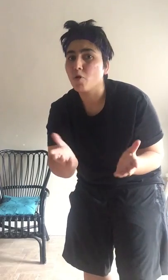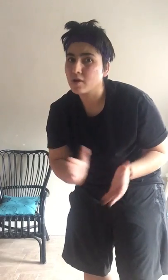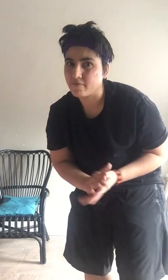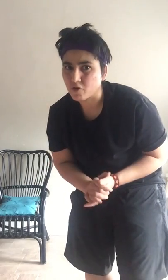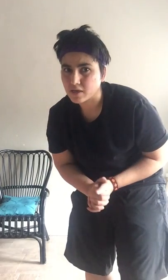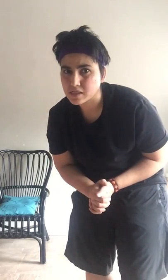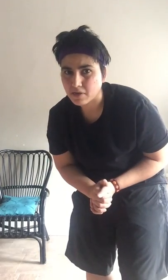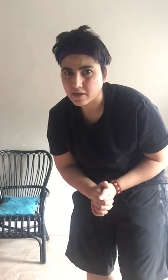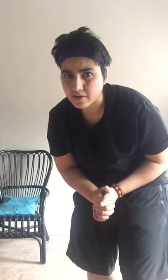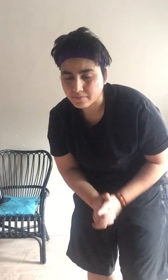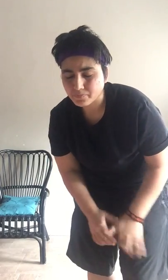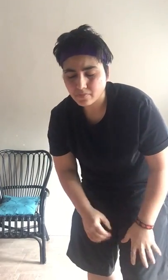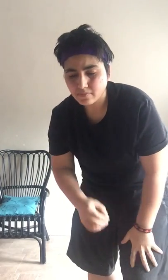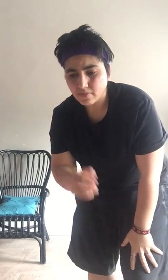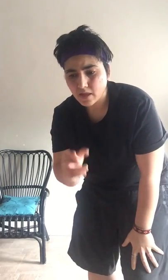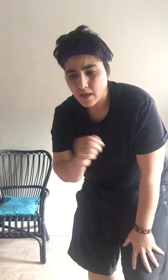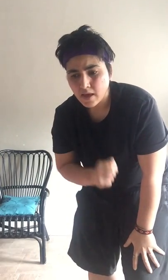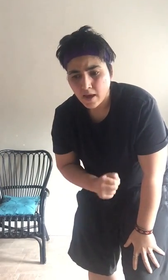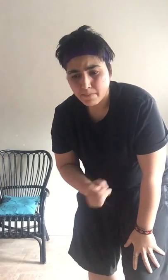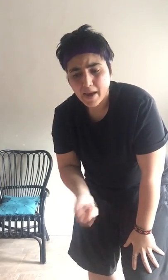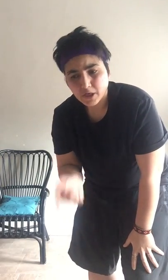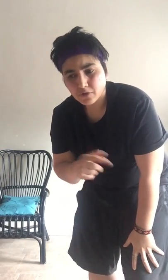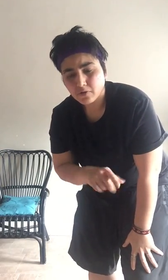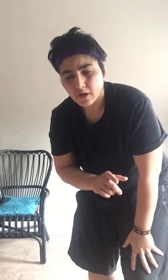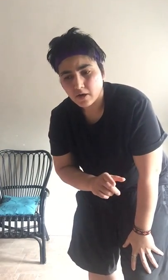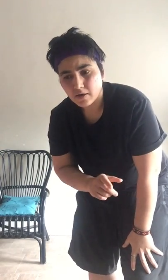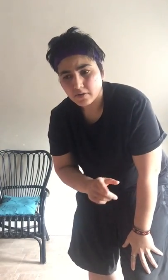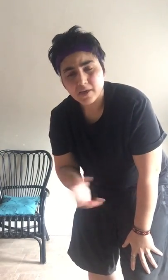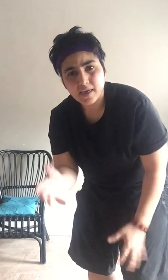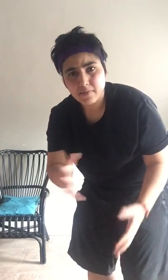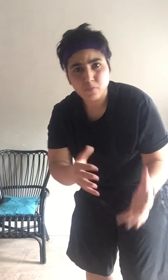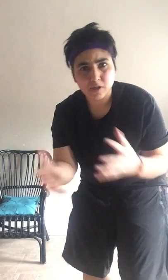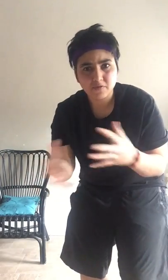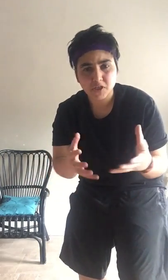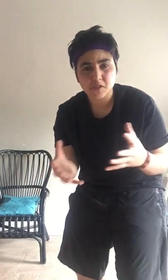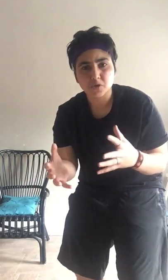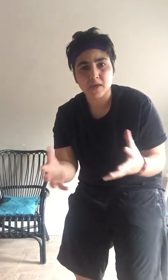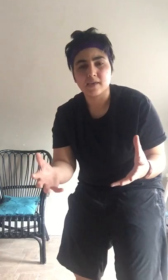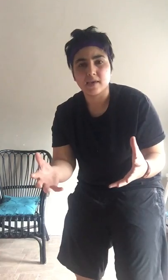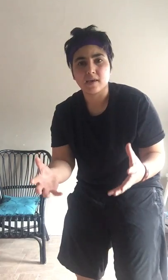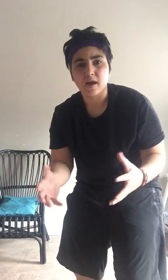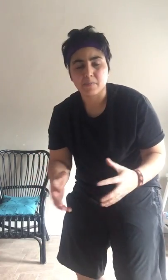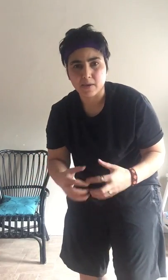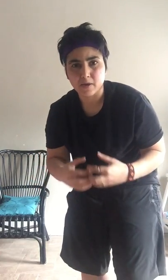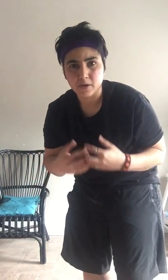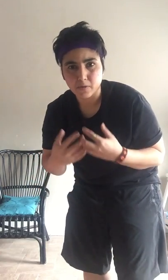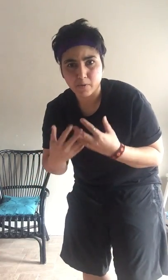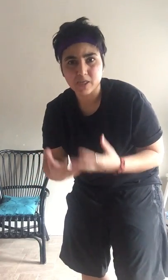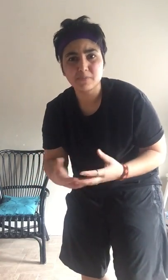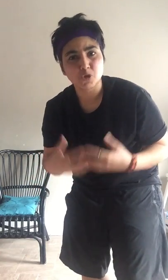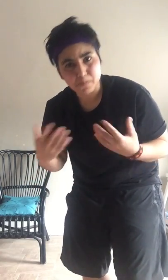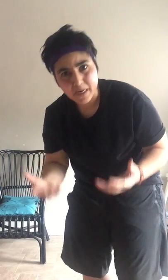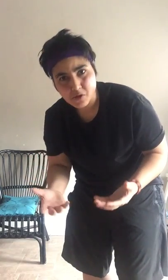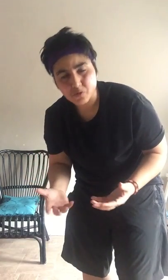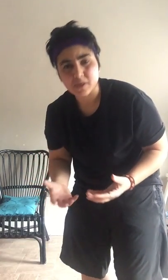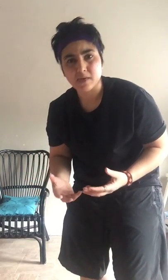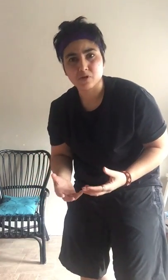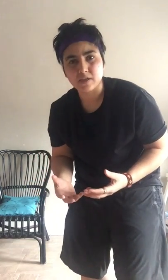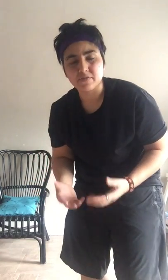और इसमाल करें क्योंकि यह मुट्लिफ चीज़े जो है यह आपके बाडी में जो पैंज होती है मुट्लिफ